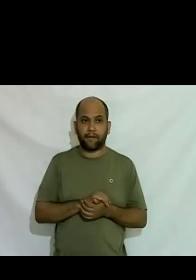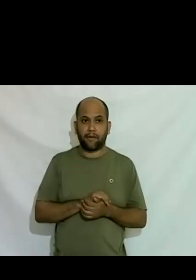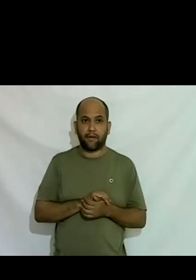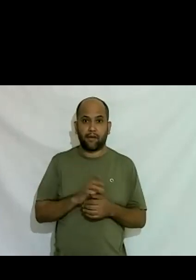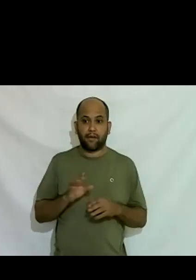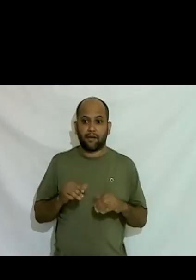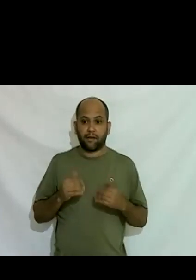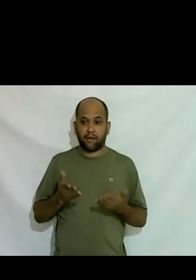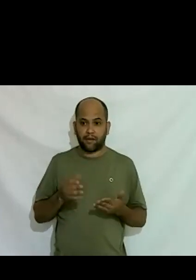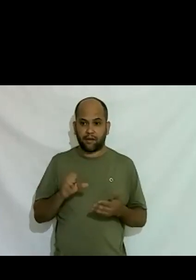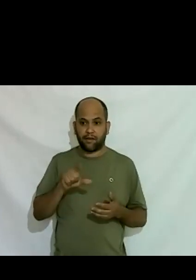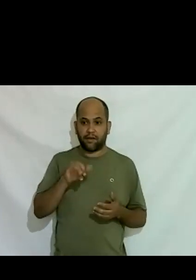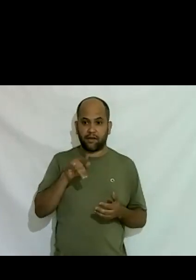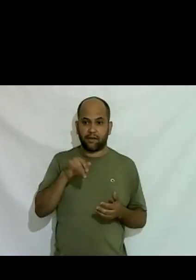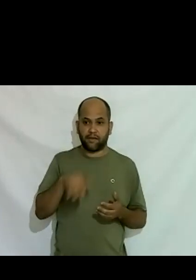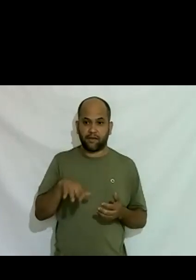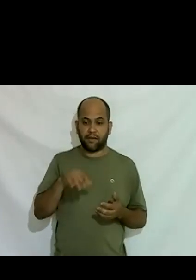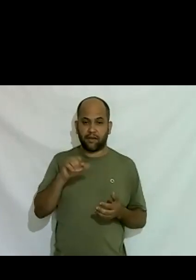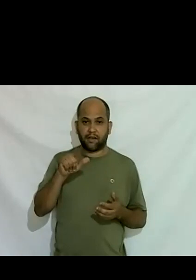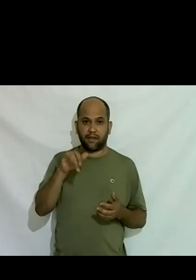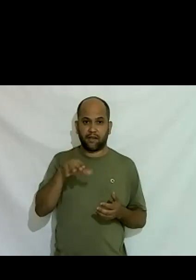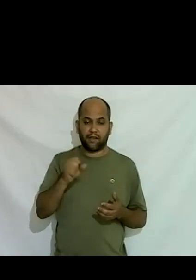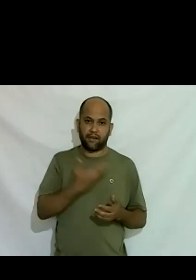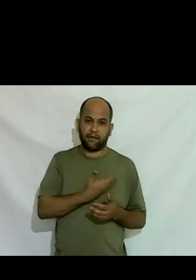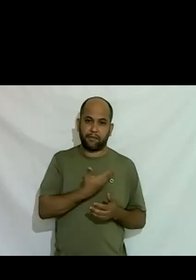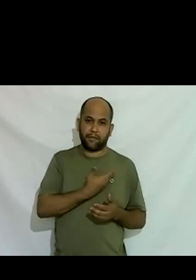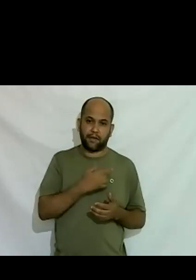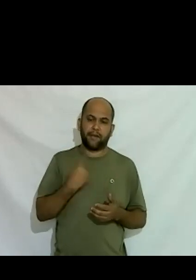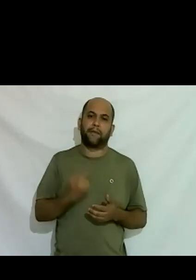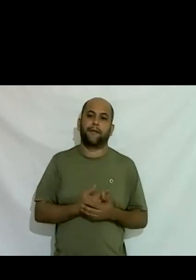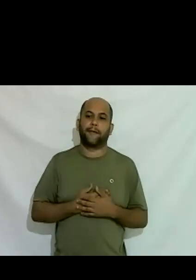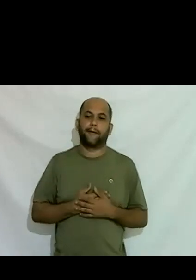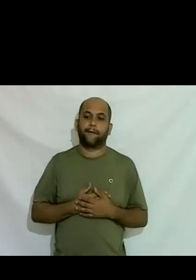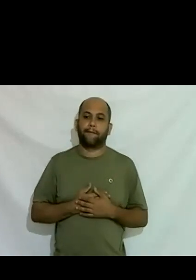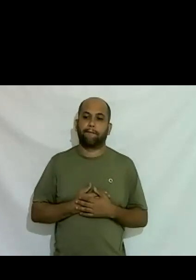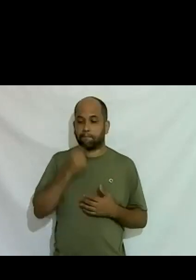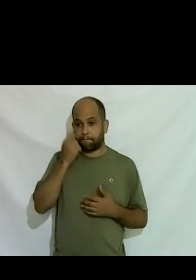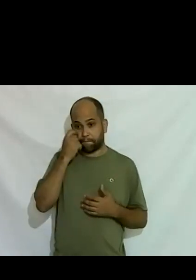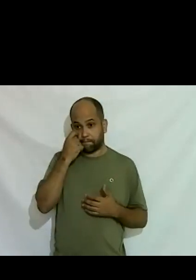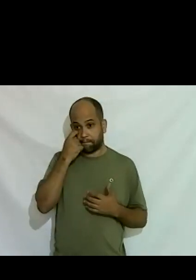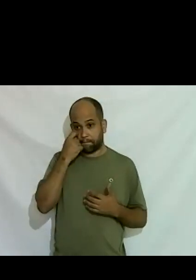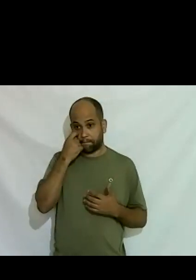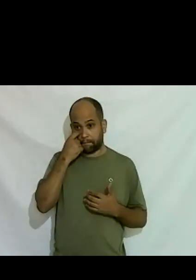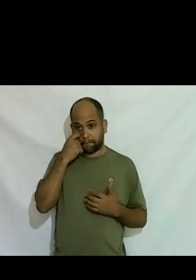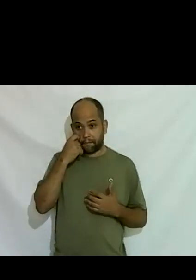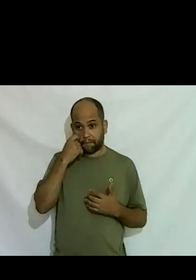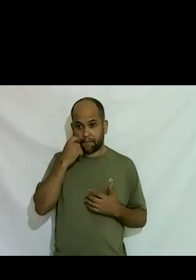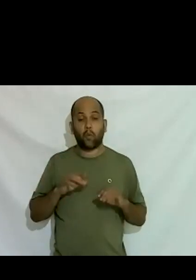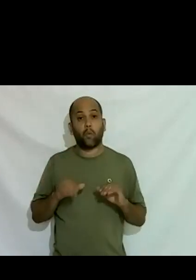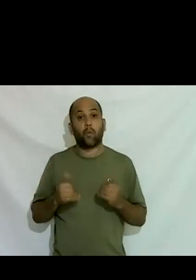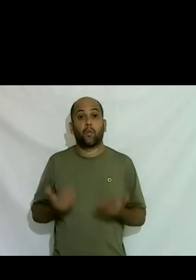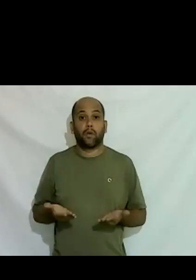Letícia Lanz é uma amiga minha que é filósofa e psicólogo e trans do Paraná é quando eu